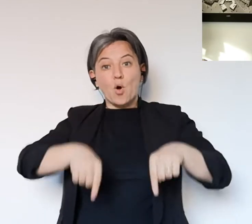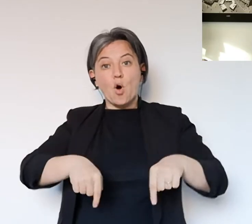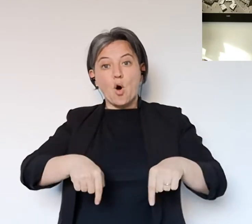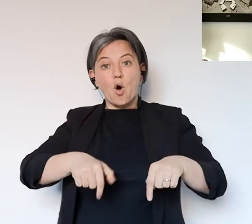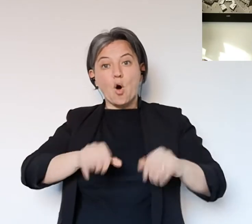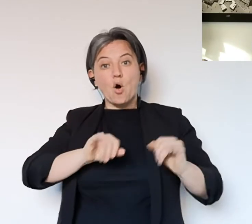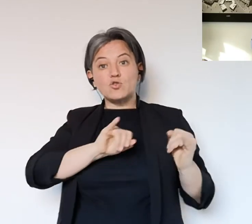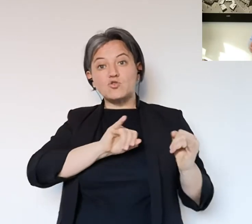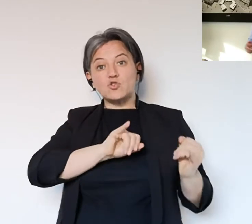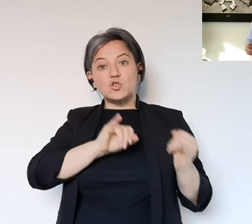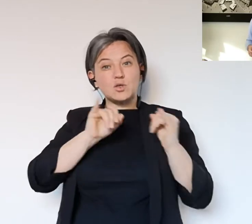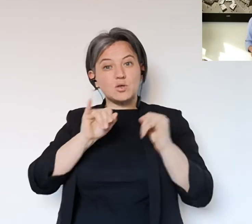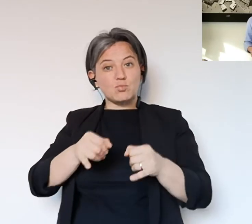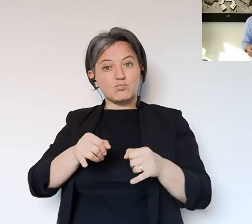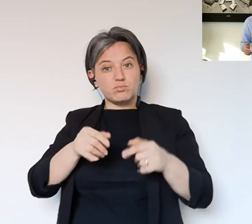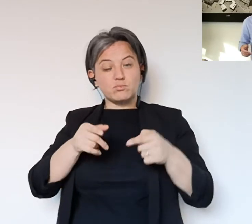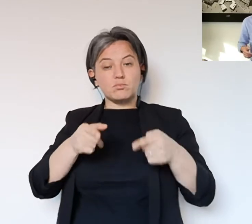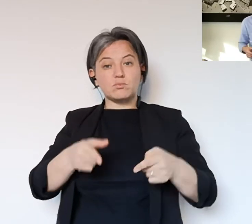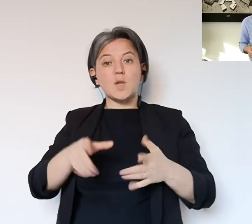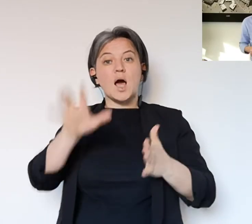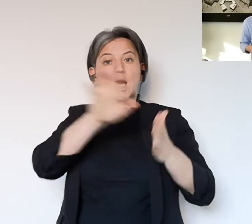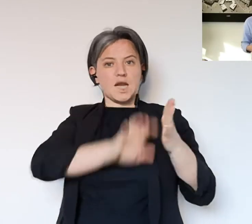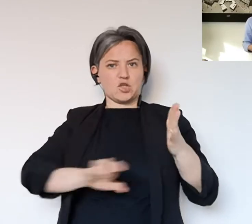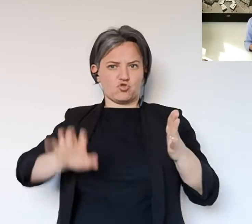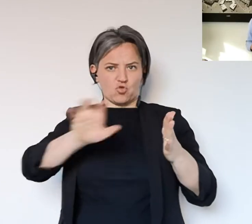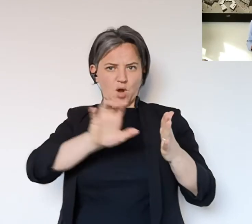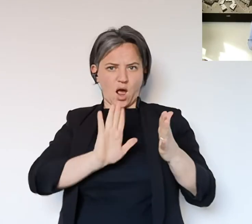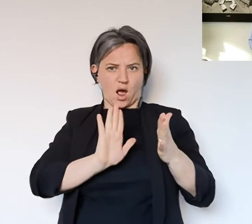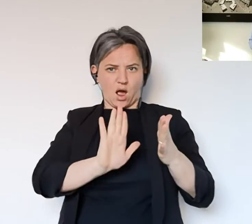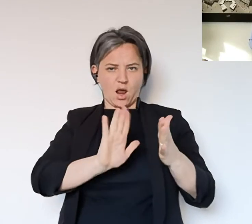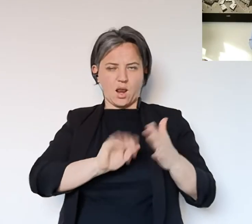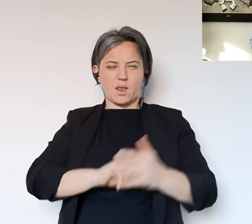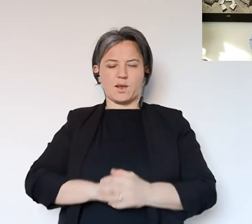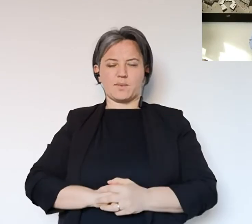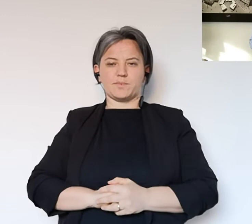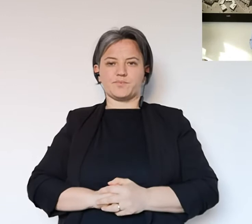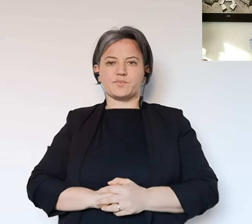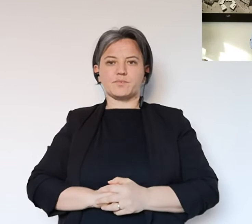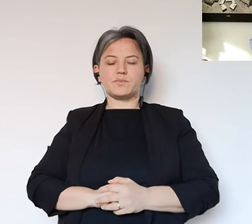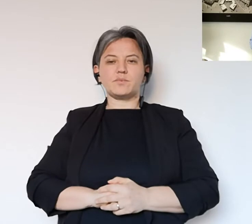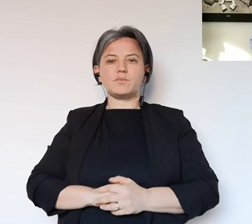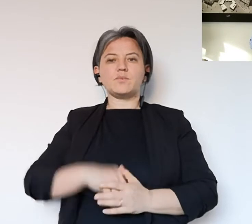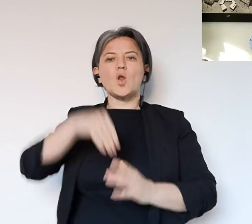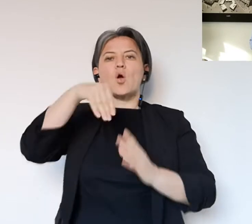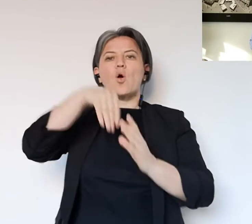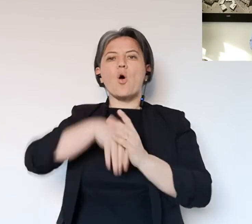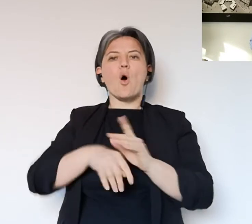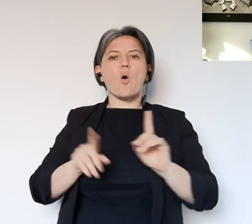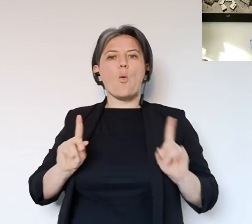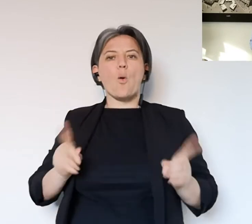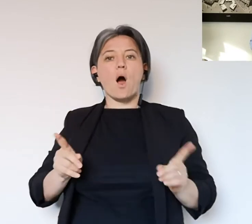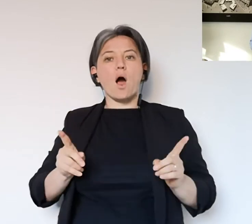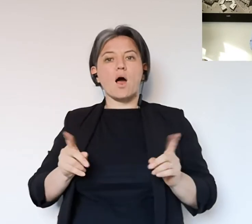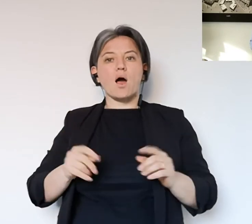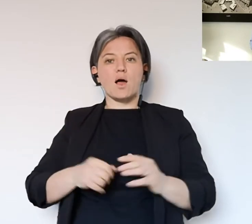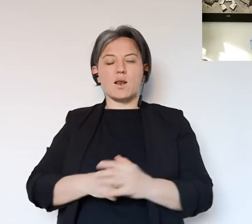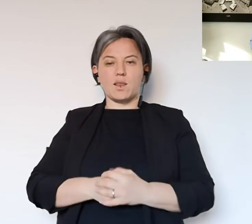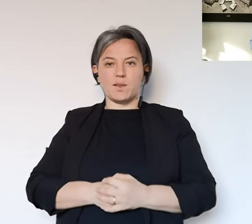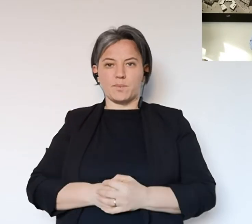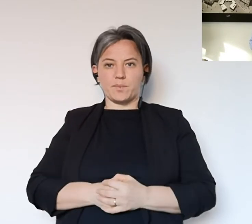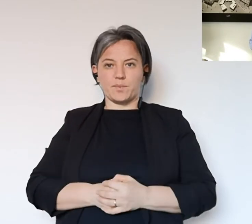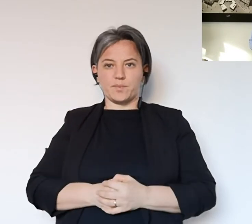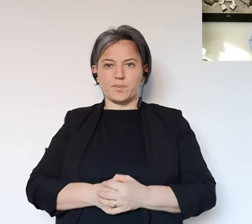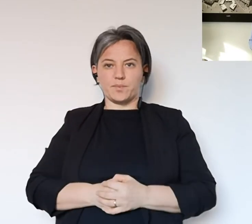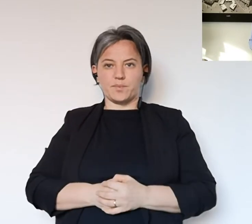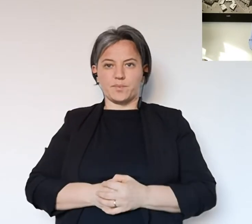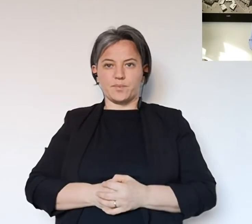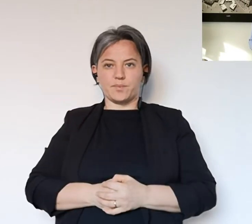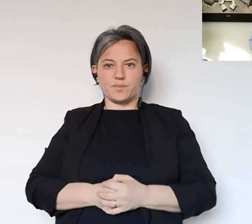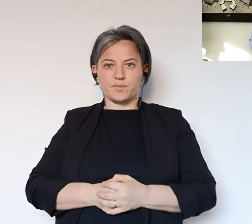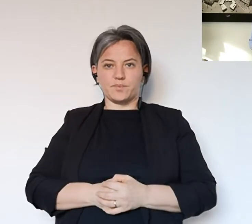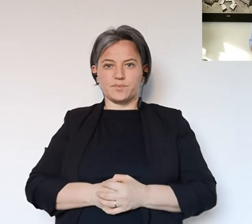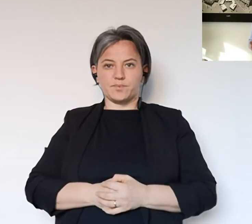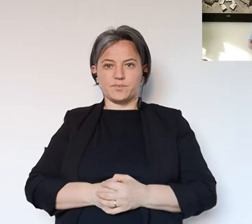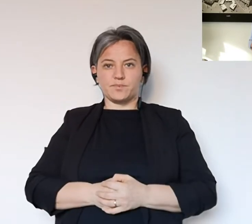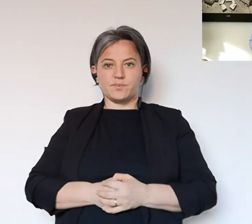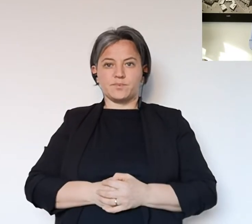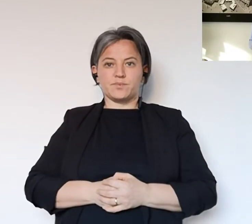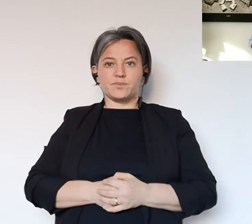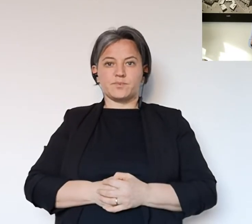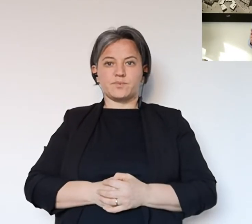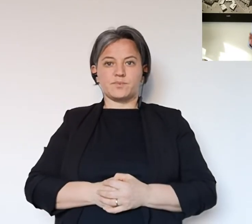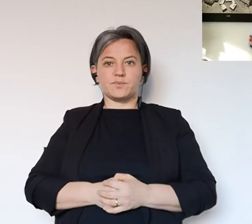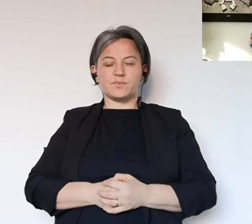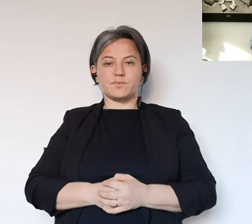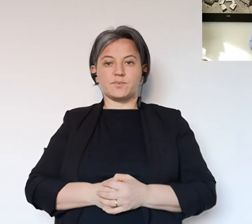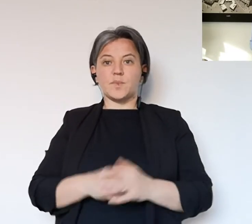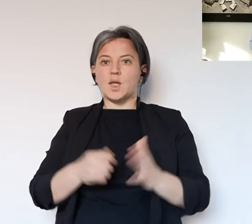novità. Da domani è uscita oggi una ordinanza regionale che